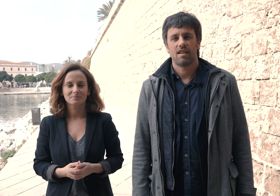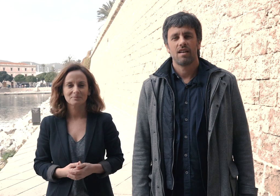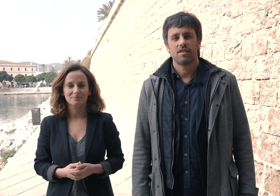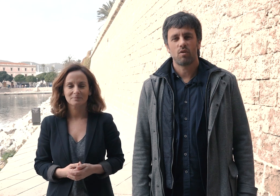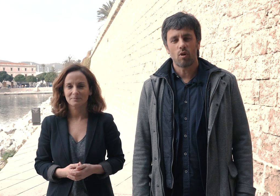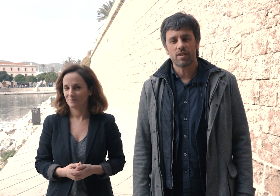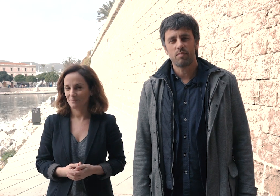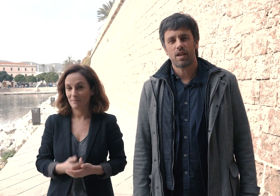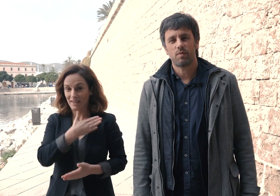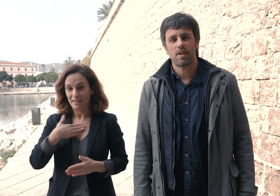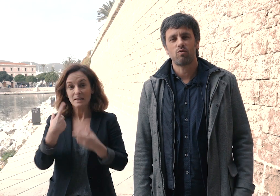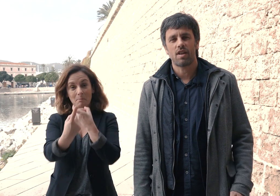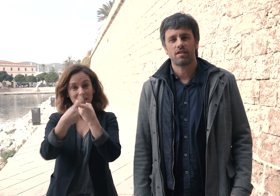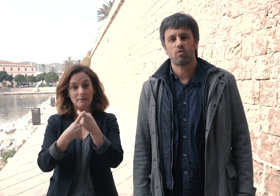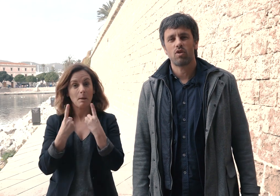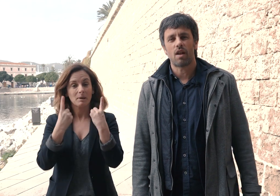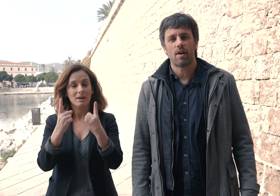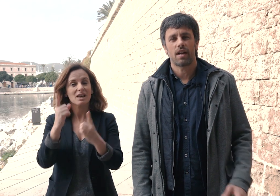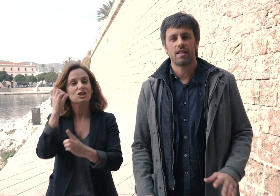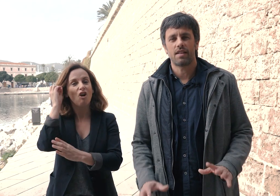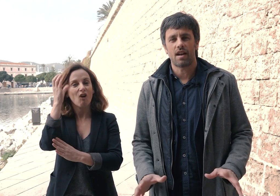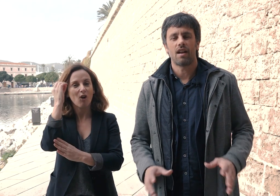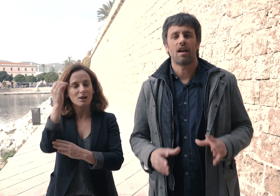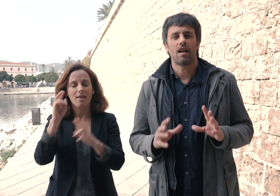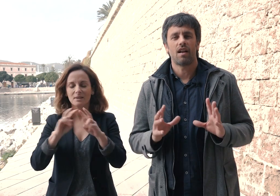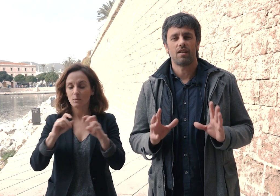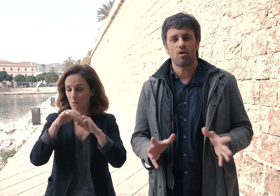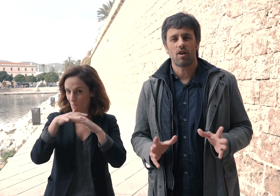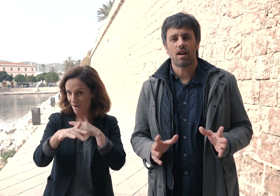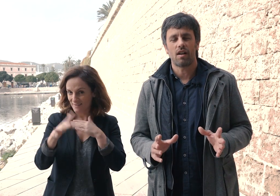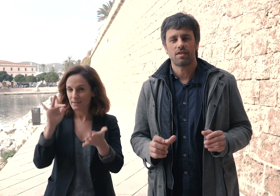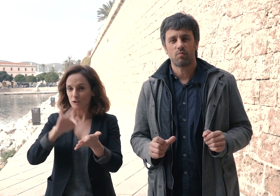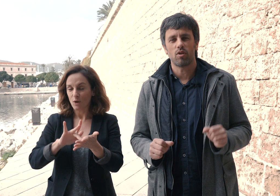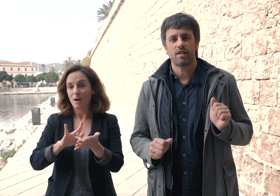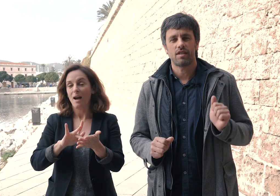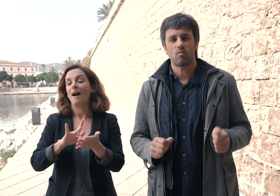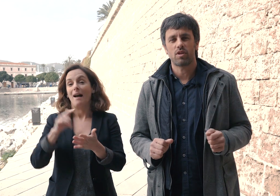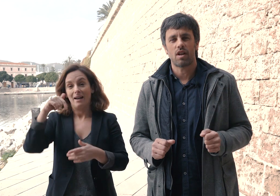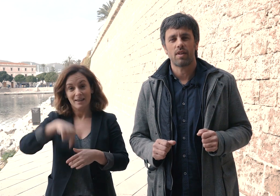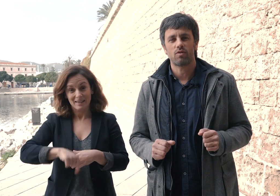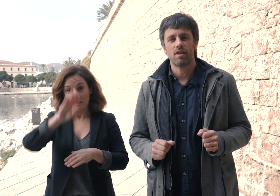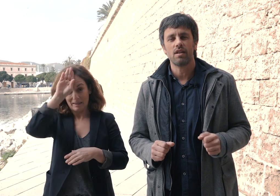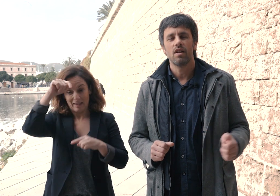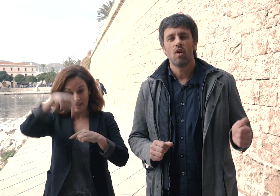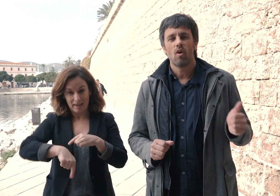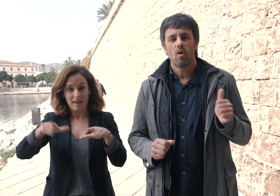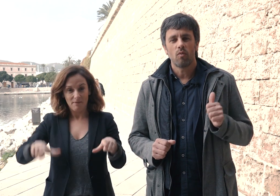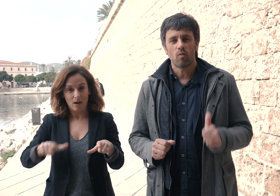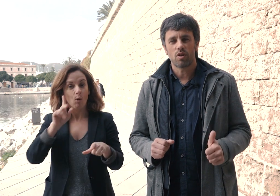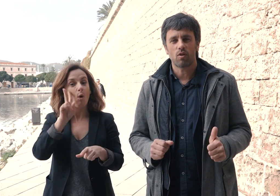Si voleu participar en les primeres jornades d'estudi de la mà que tindran el lloc a Ses Voltes i al Museu de la Madaçoller, us heu de